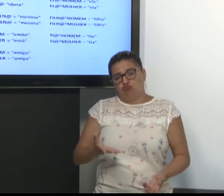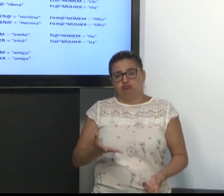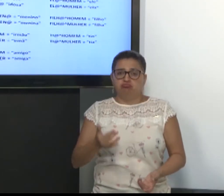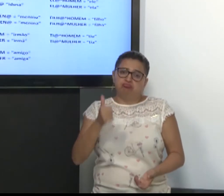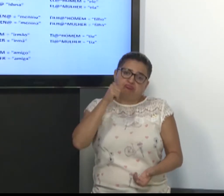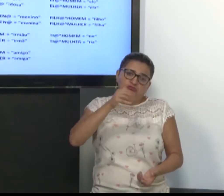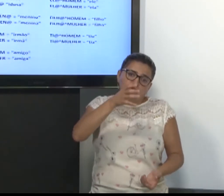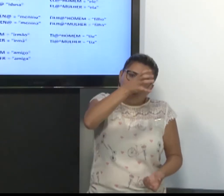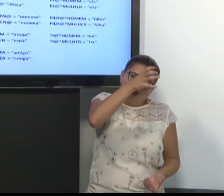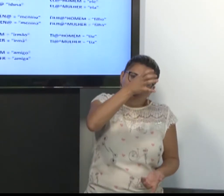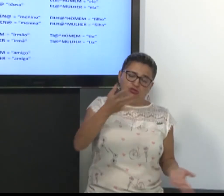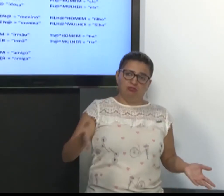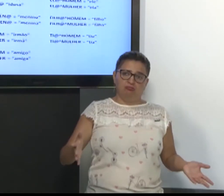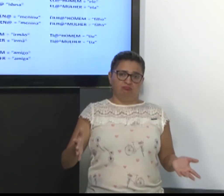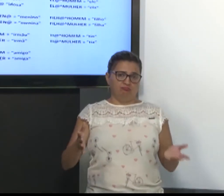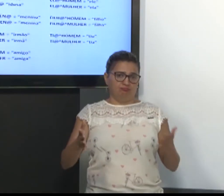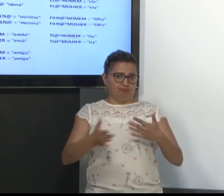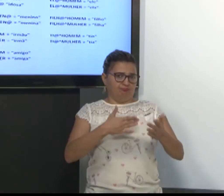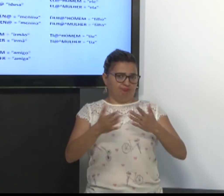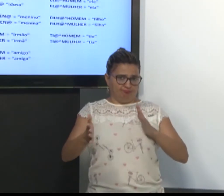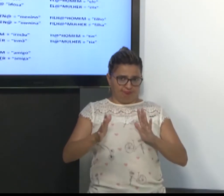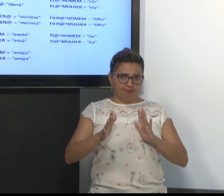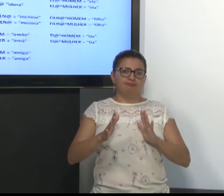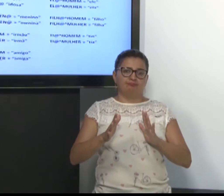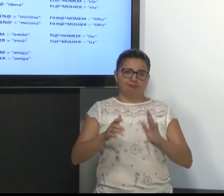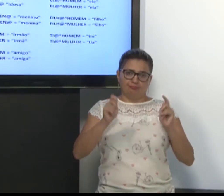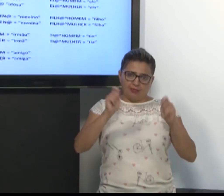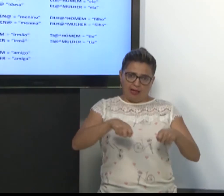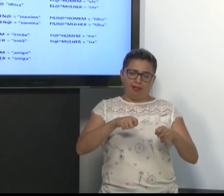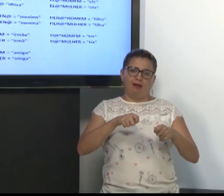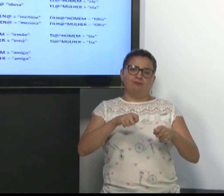Usa o sinal de homem ou mulher para diferenciar. Para responder.